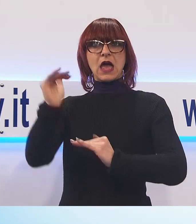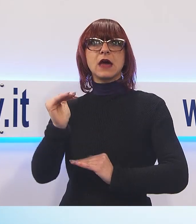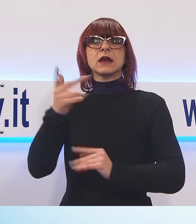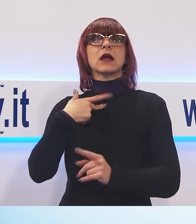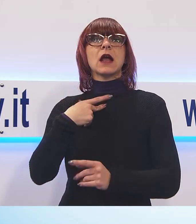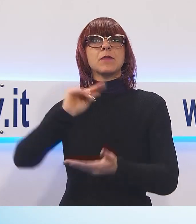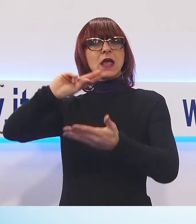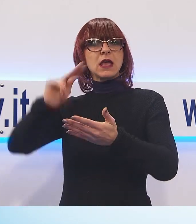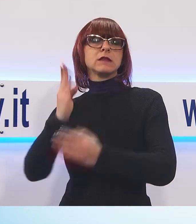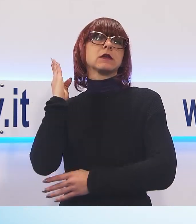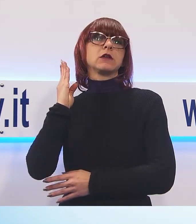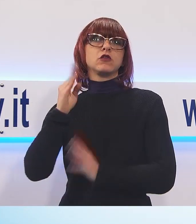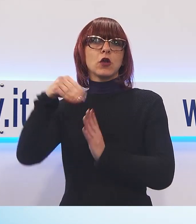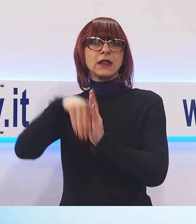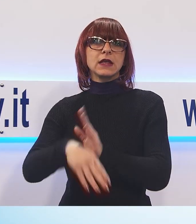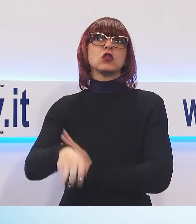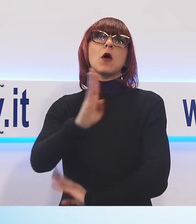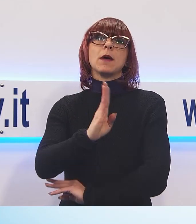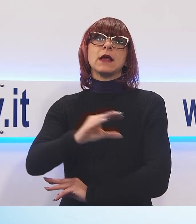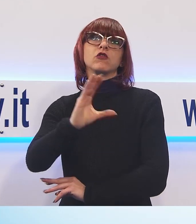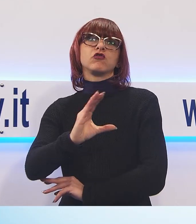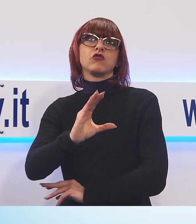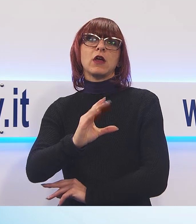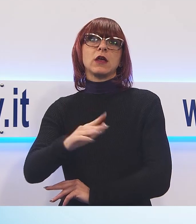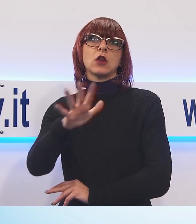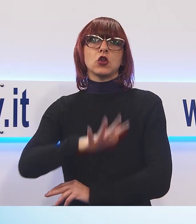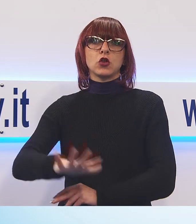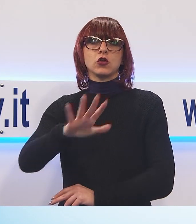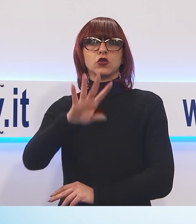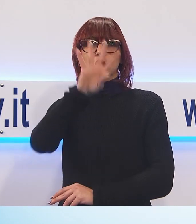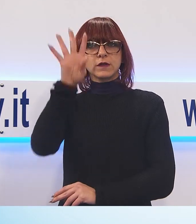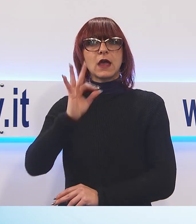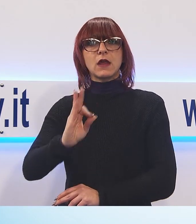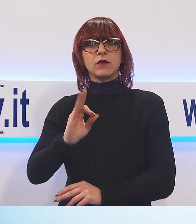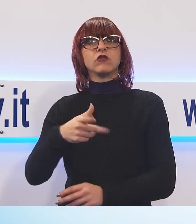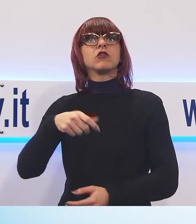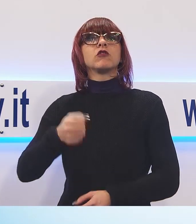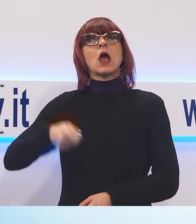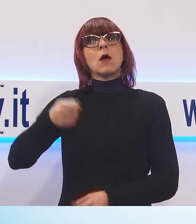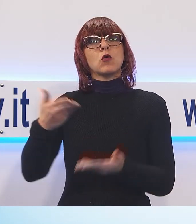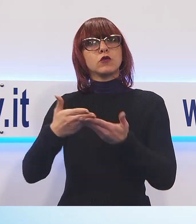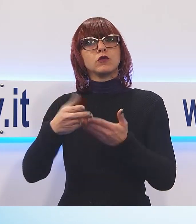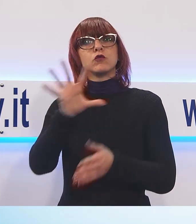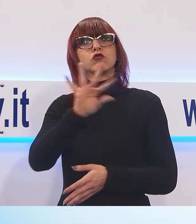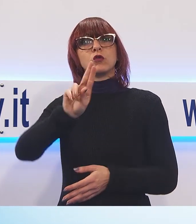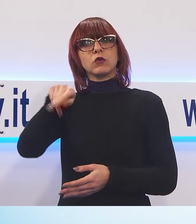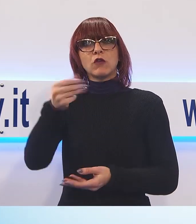diritto al voyage SCEN Toscana Francigena e una borsa di studio di 500 euro. Sono molto